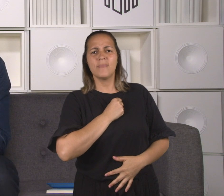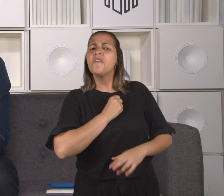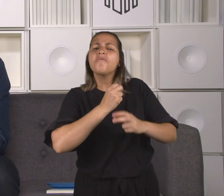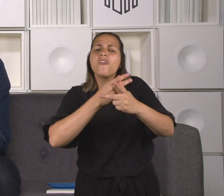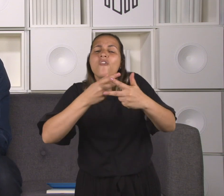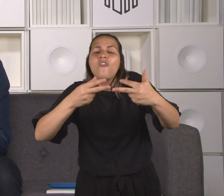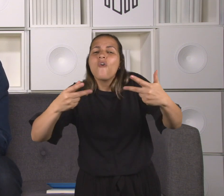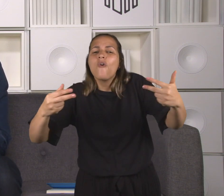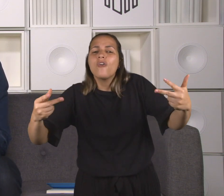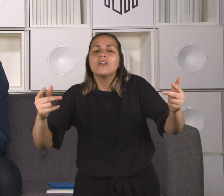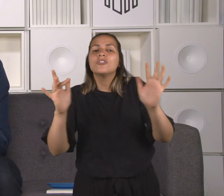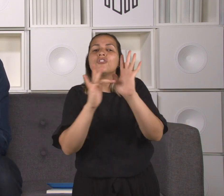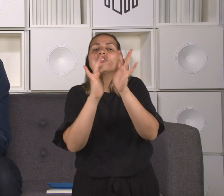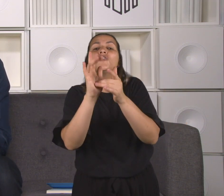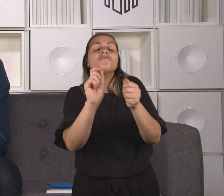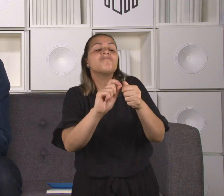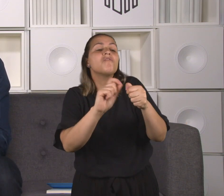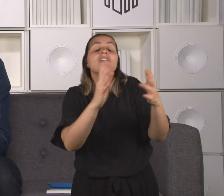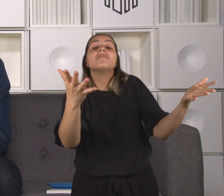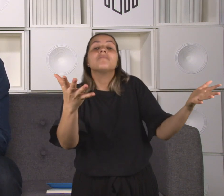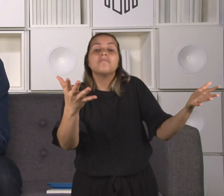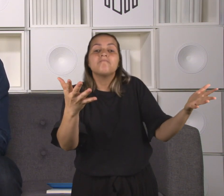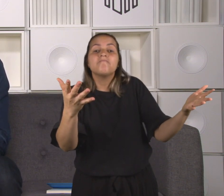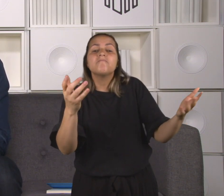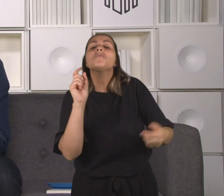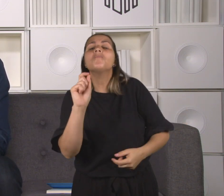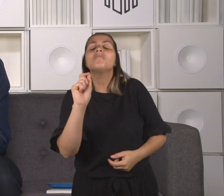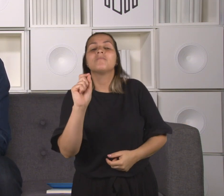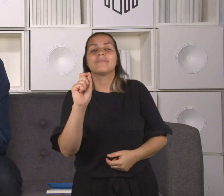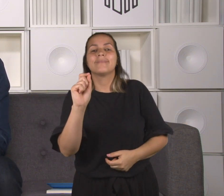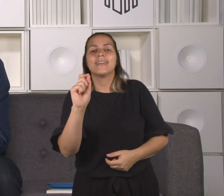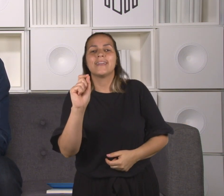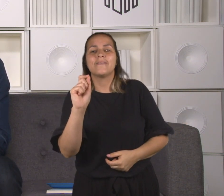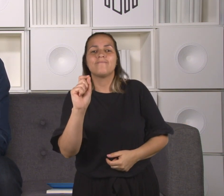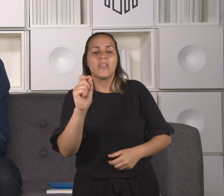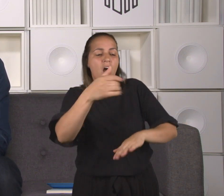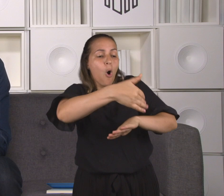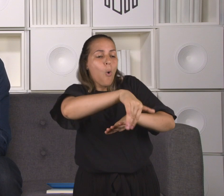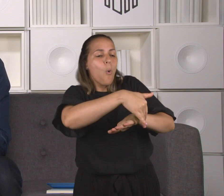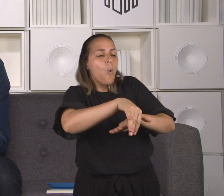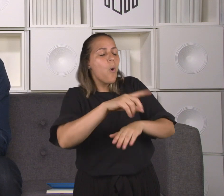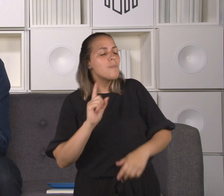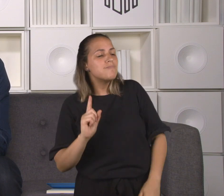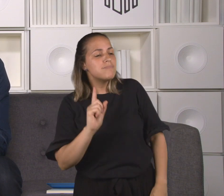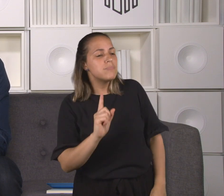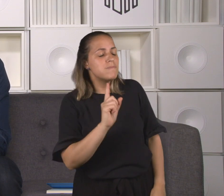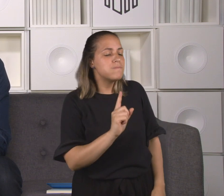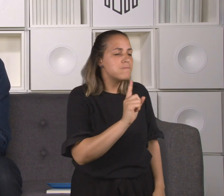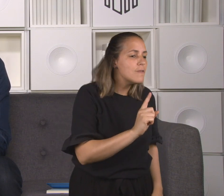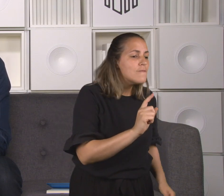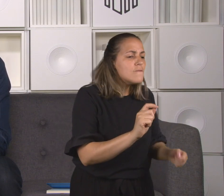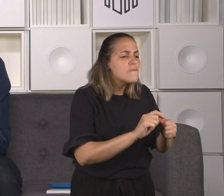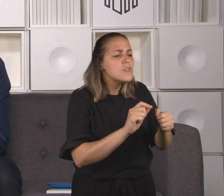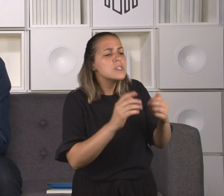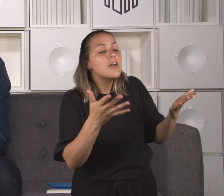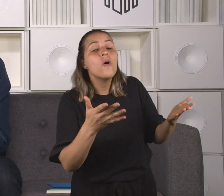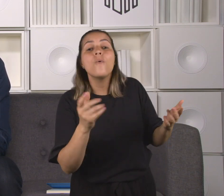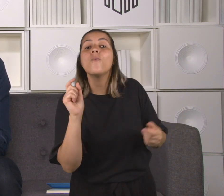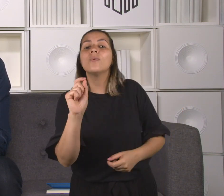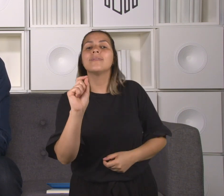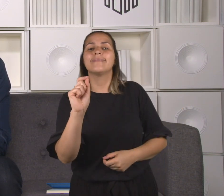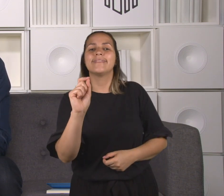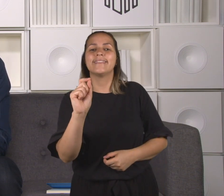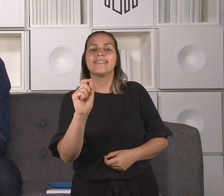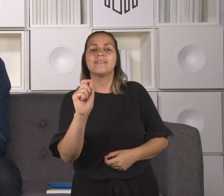poderia fazer? Que sinais ele poderia fazer no nosso mundo para dizer, para a gente